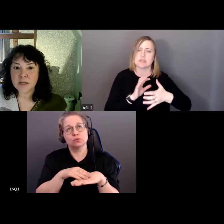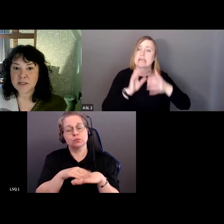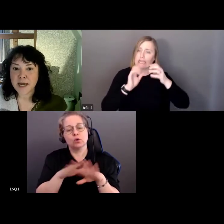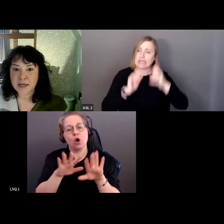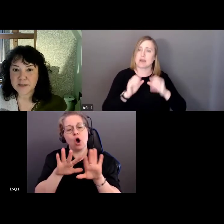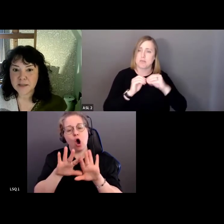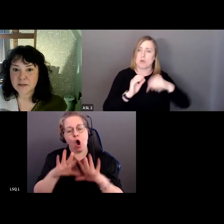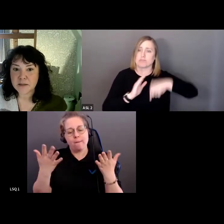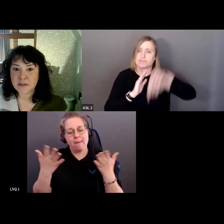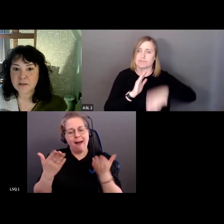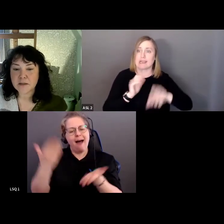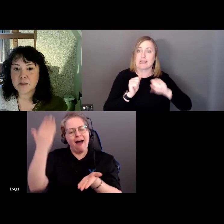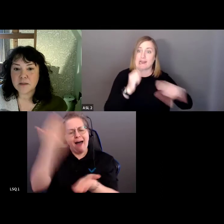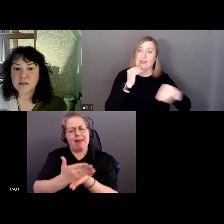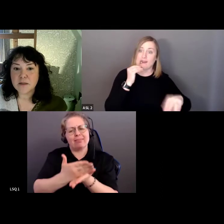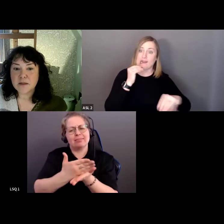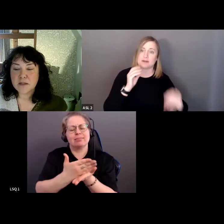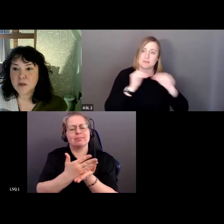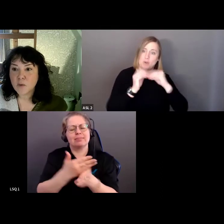préjugés dans l'engagement.